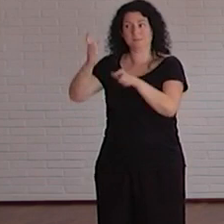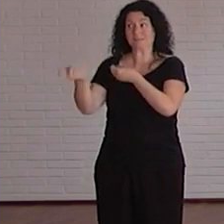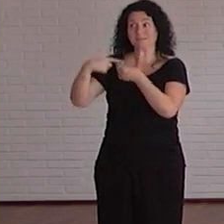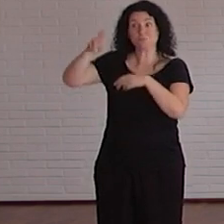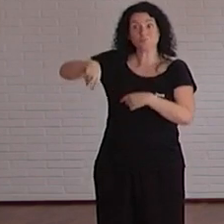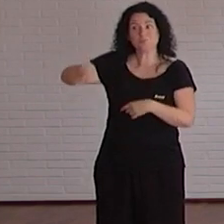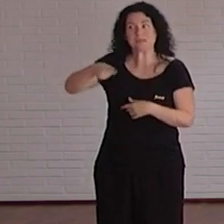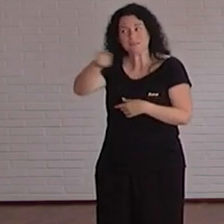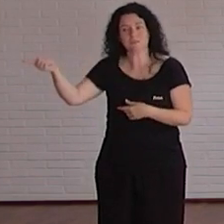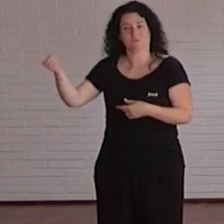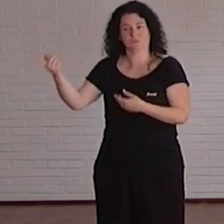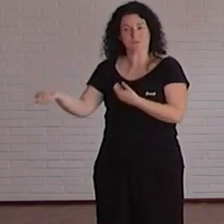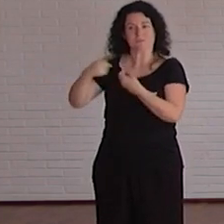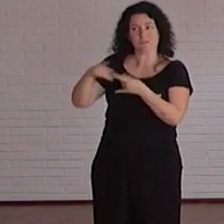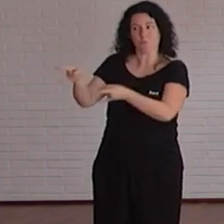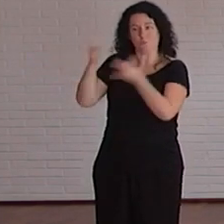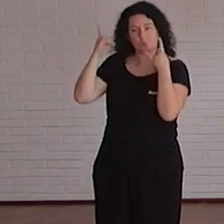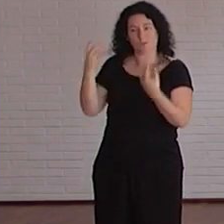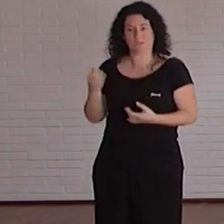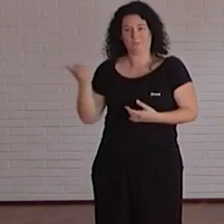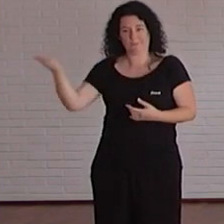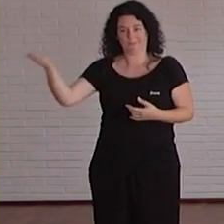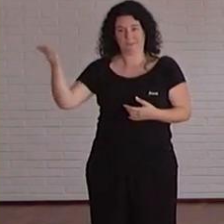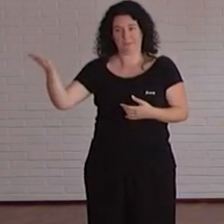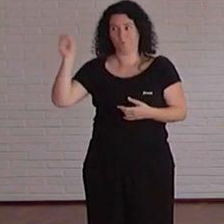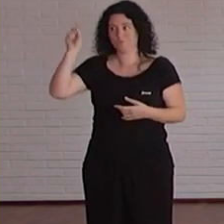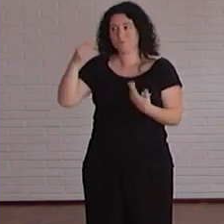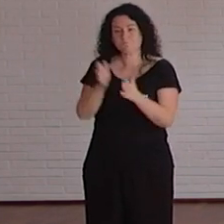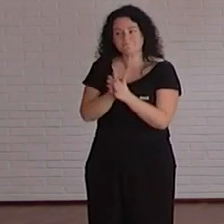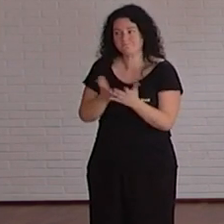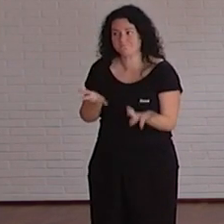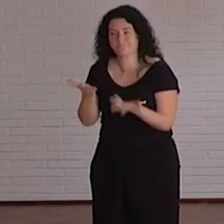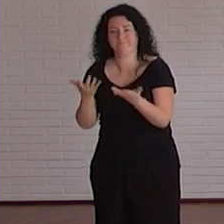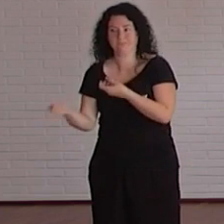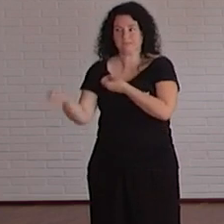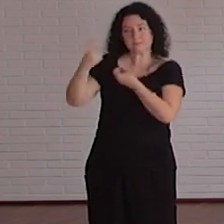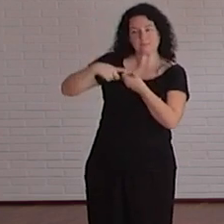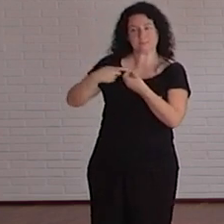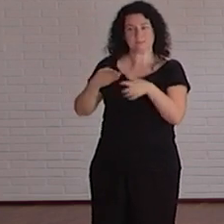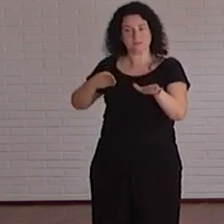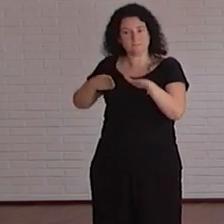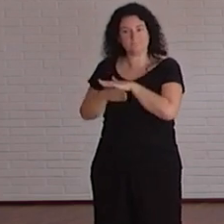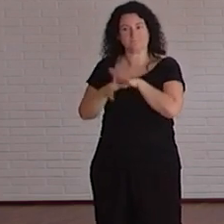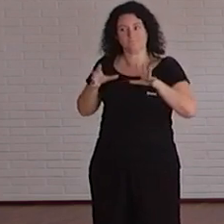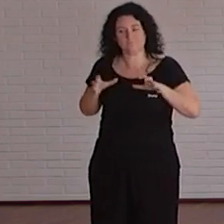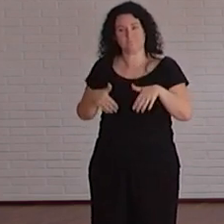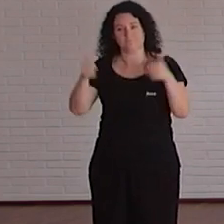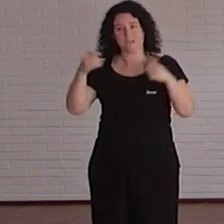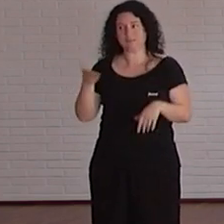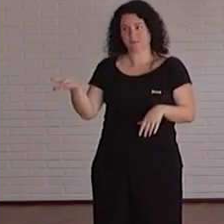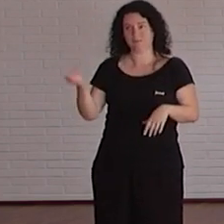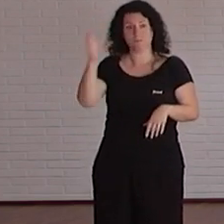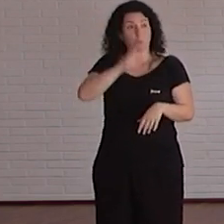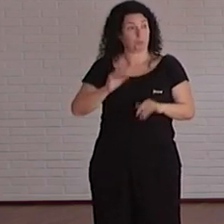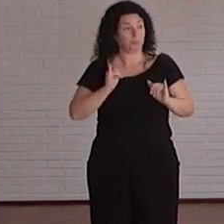de estar muy encima del profesorado para que realice estos cursos de formación en accesibilidad porque al fin y cabo son cursos que